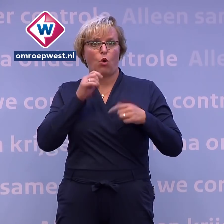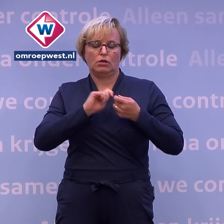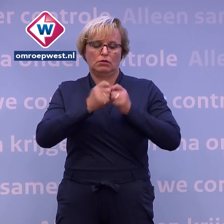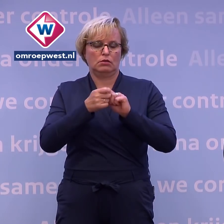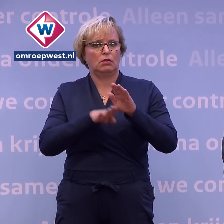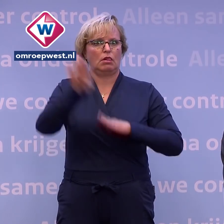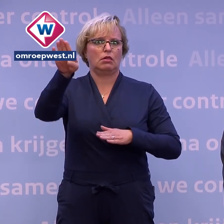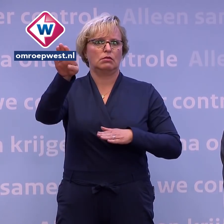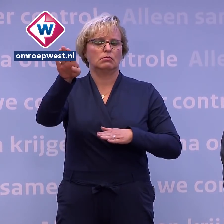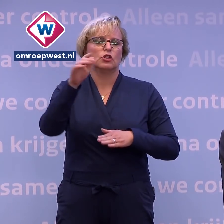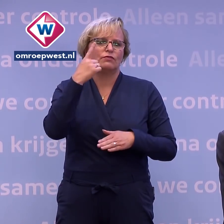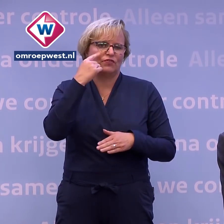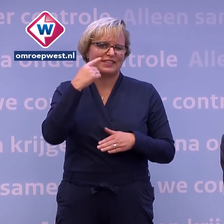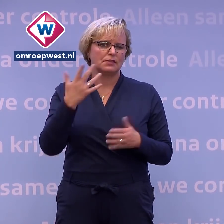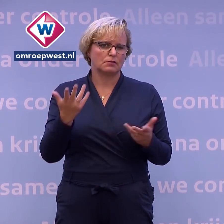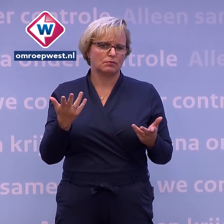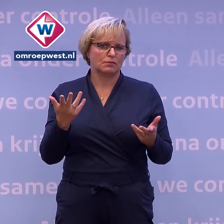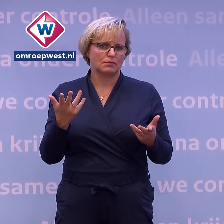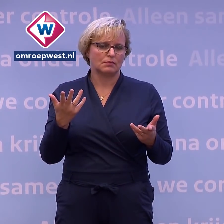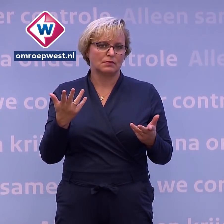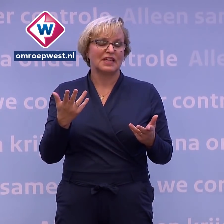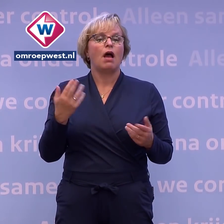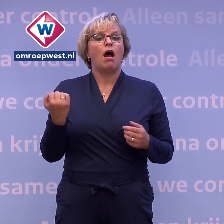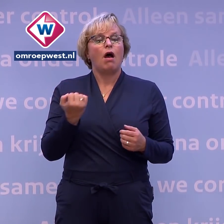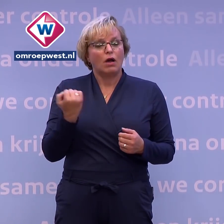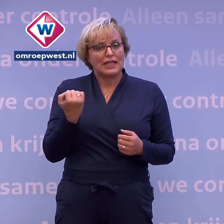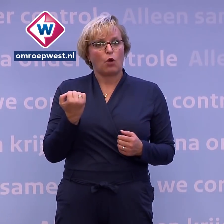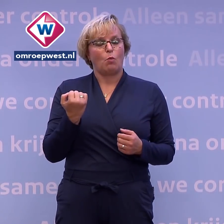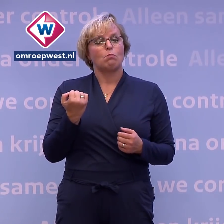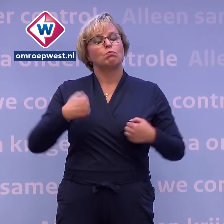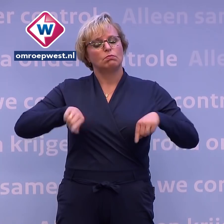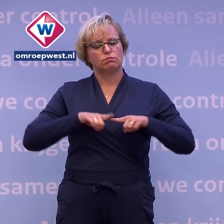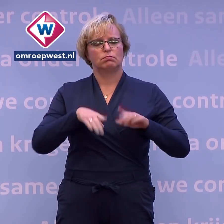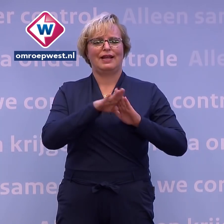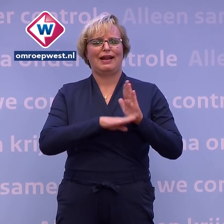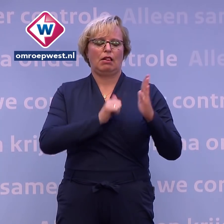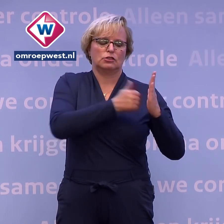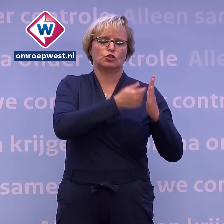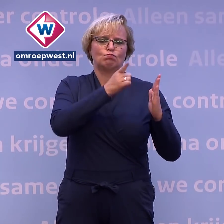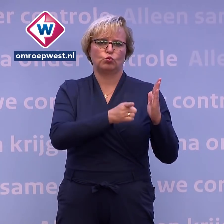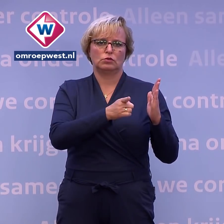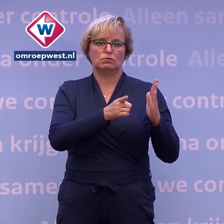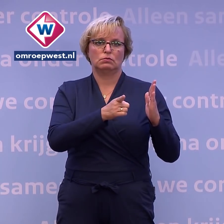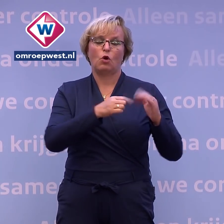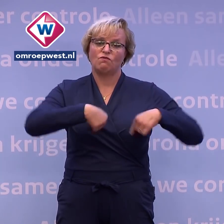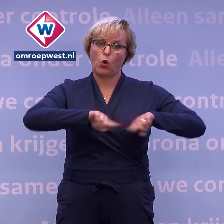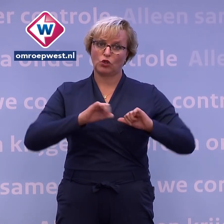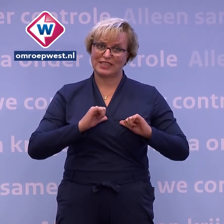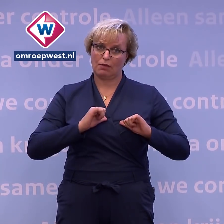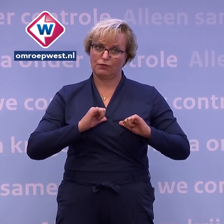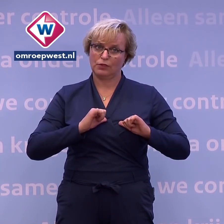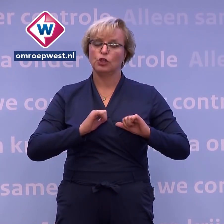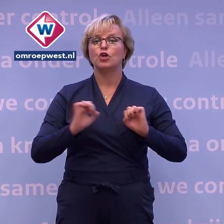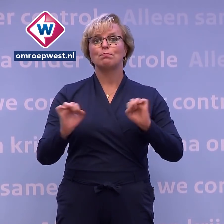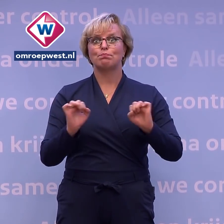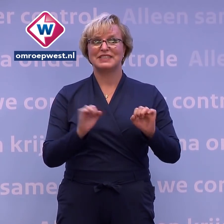voor een hoop verdriet morgen. En alleen al daarom hebben we ons aan de regels te houden. Voor onszelf, om anderen te